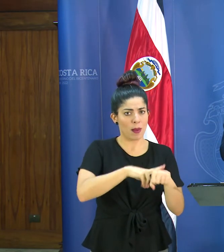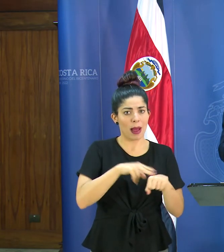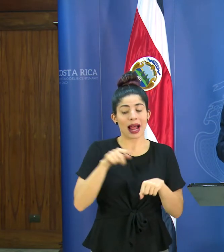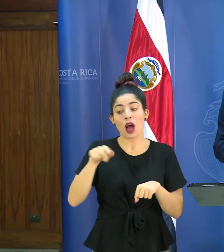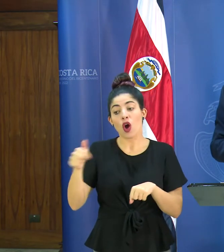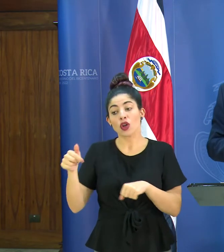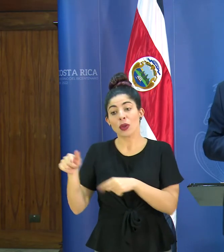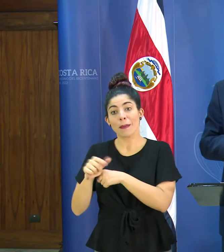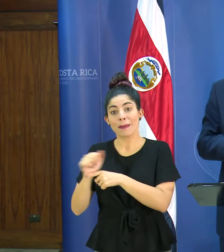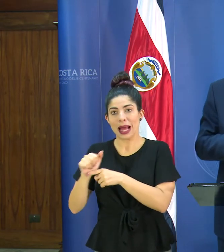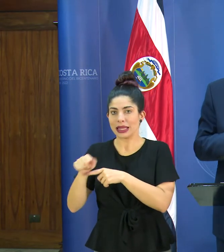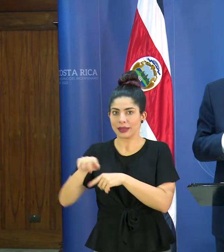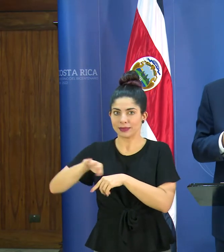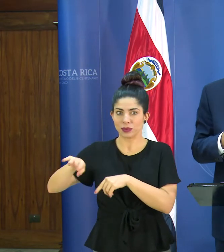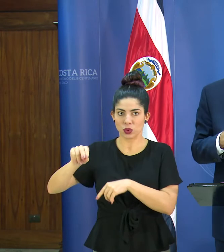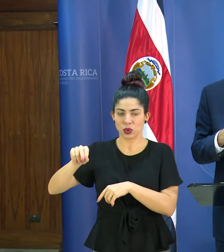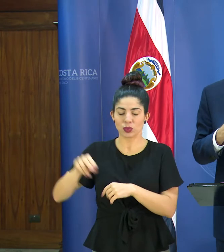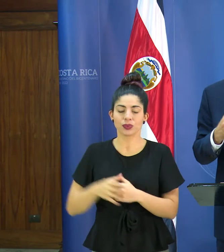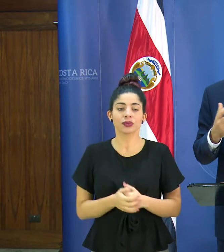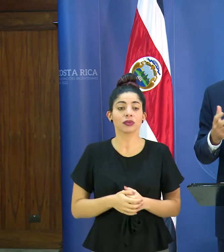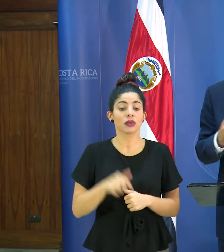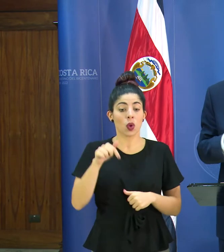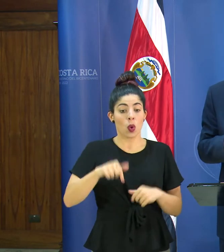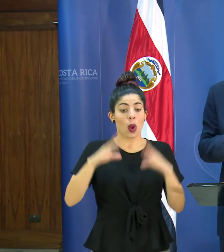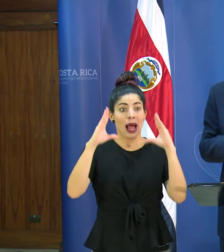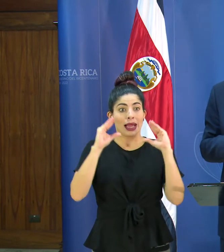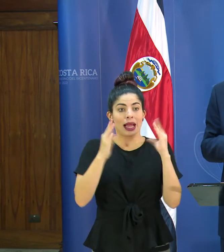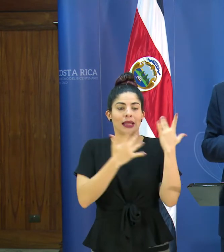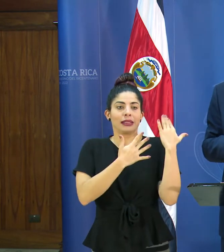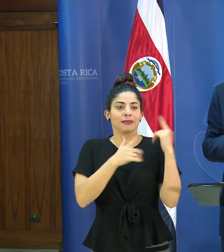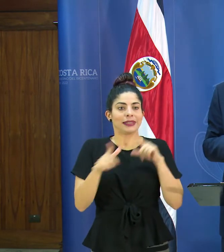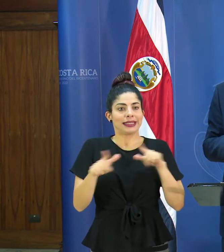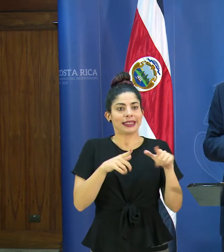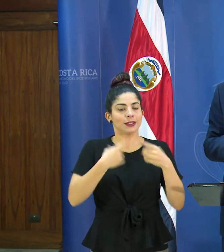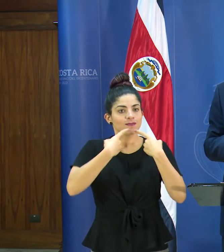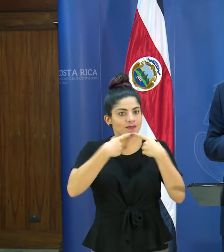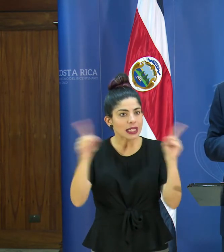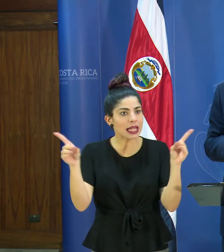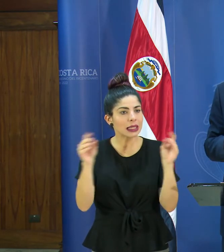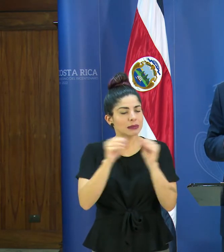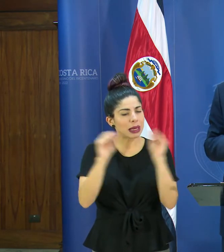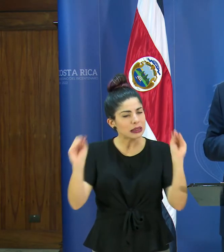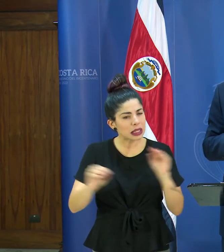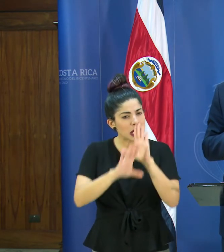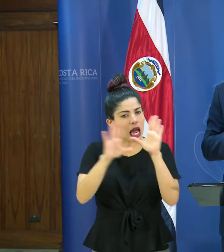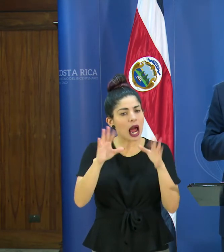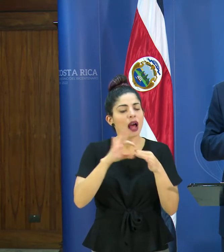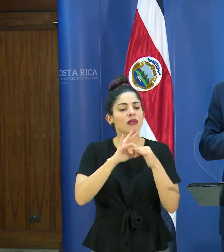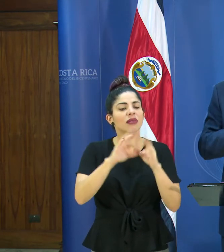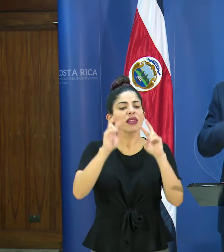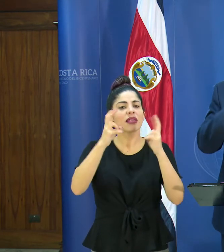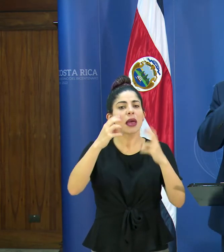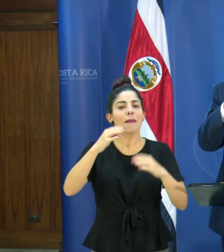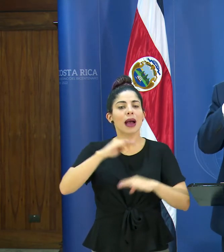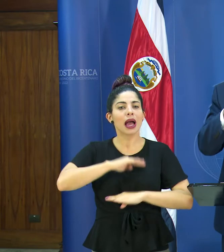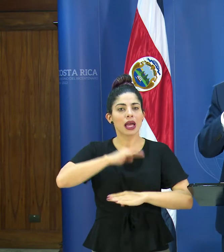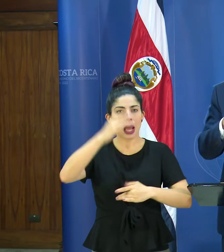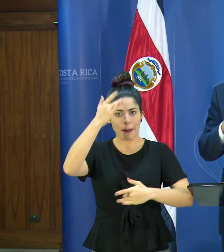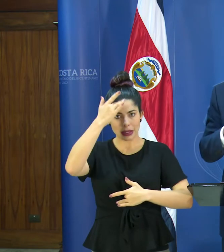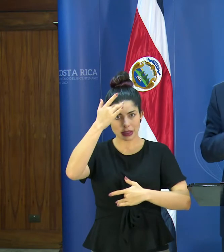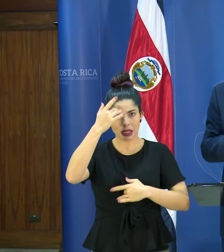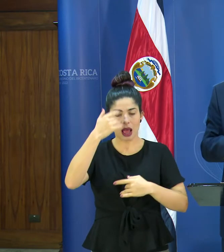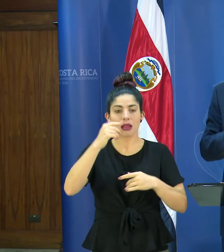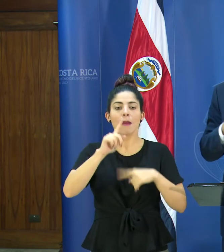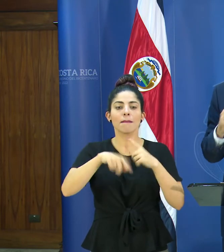esta tarde esperamos ya emitir directrices claras sobre incapacidades en las diferentes